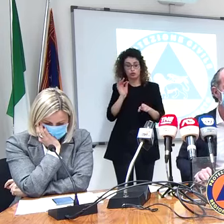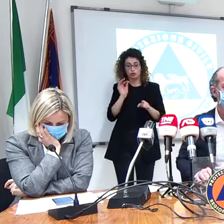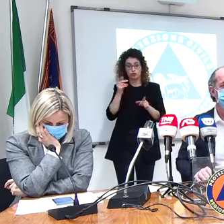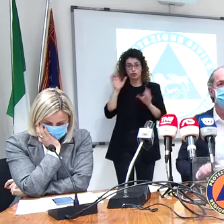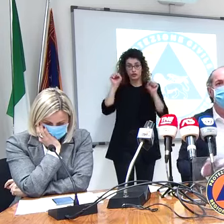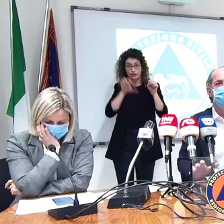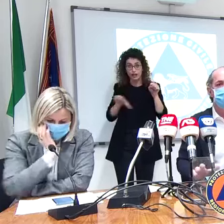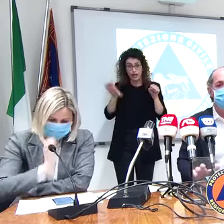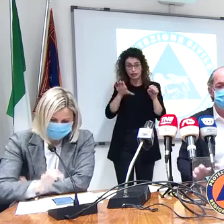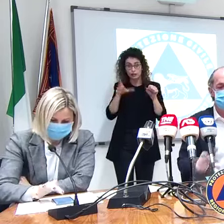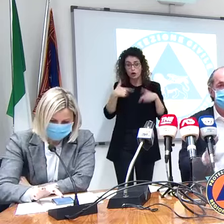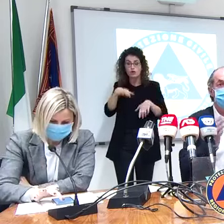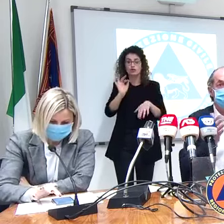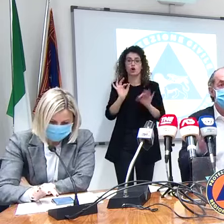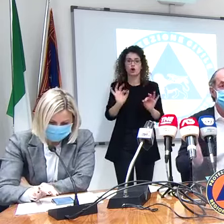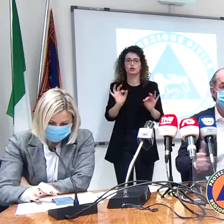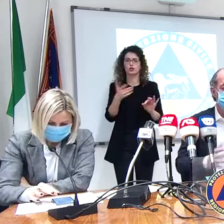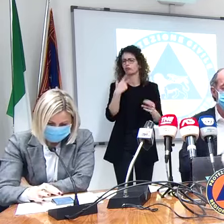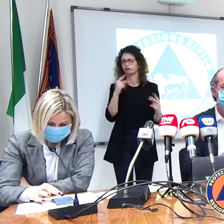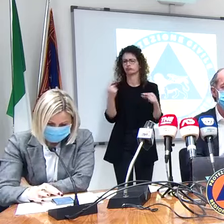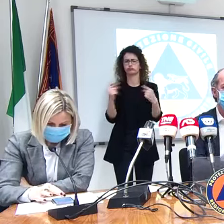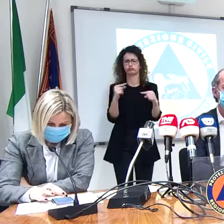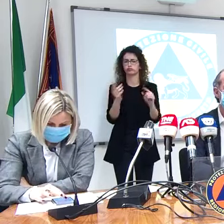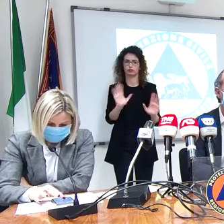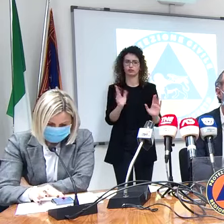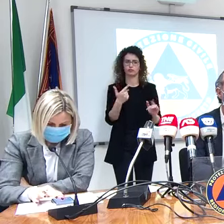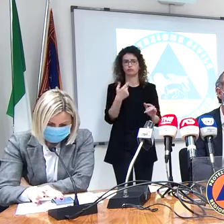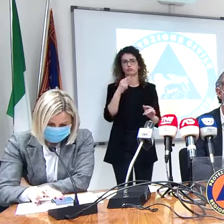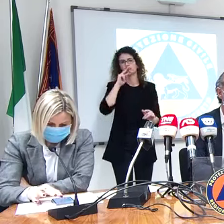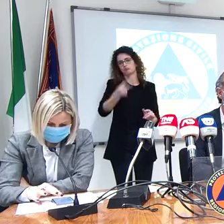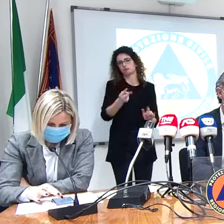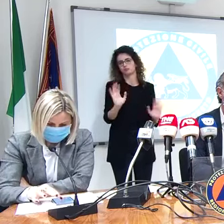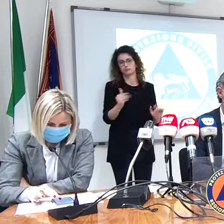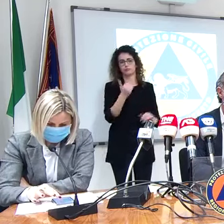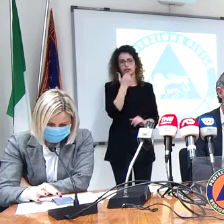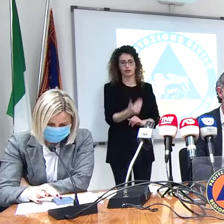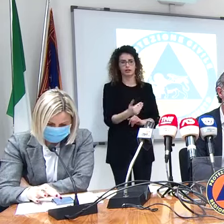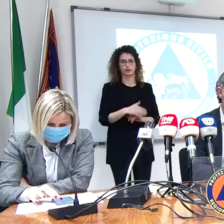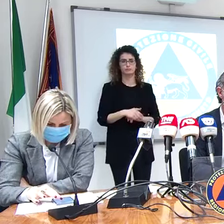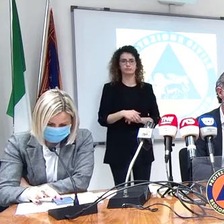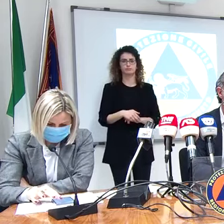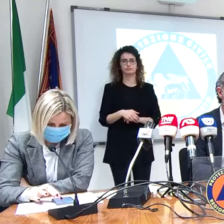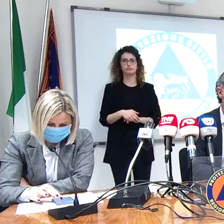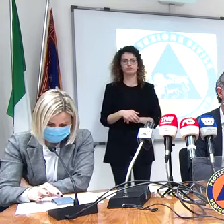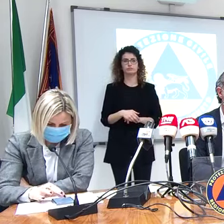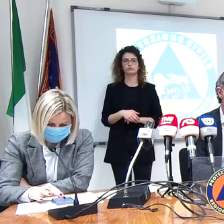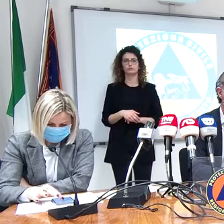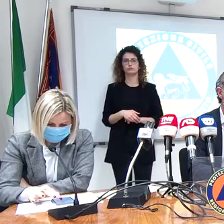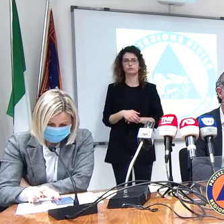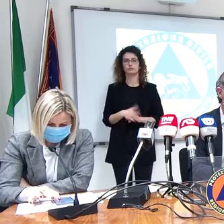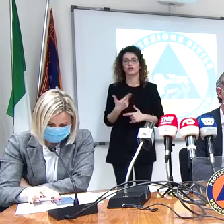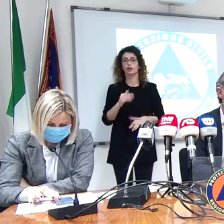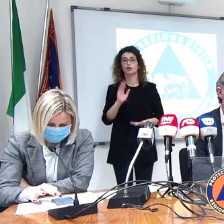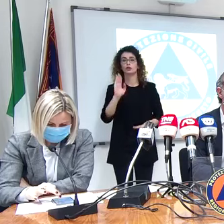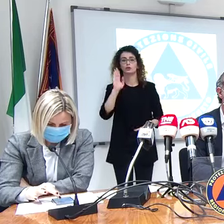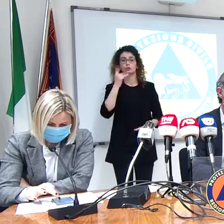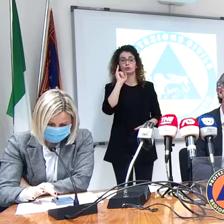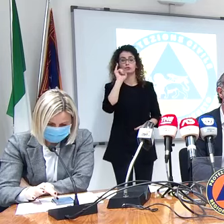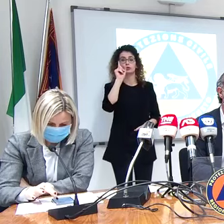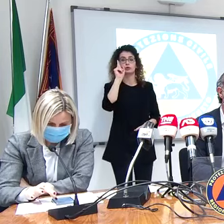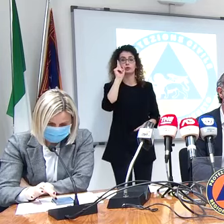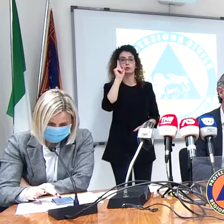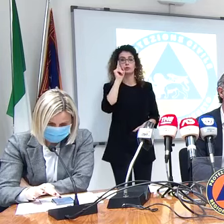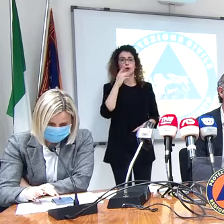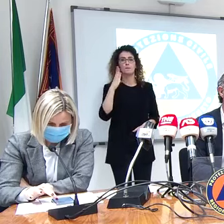non voglio far polemiche dico rispondere alla domanda e basta grazie prego e con questo io avrei chiuso non creare